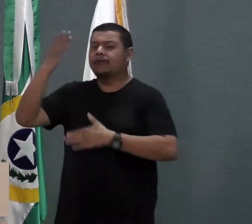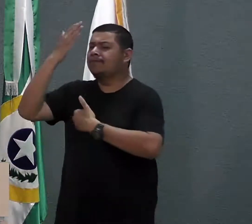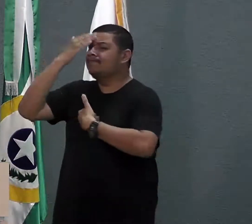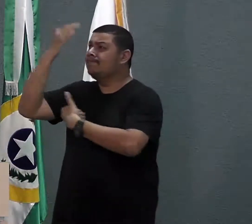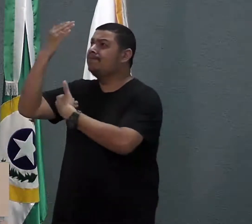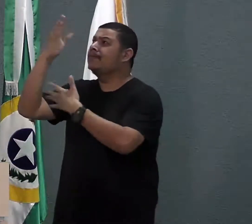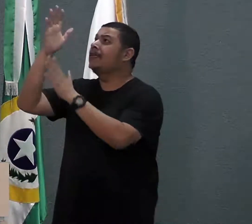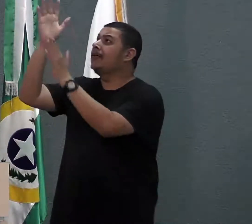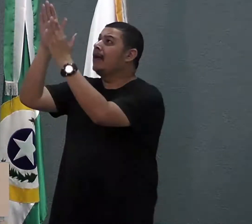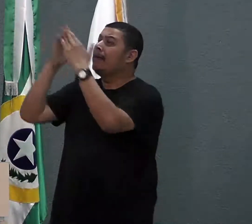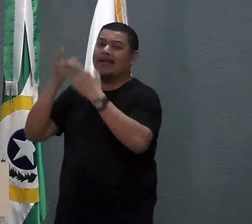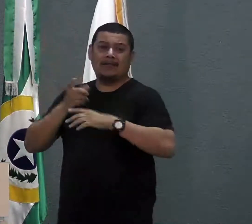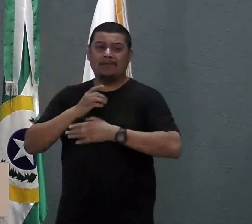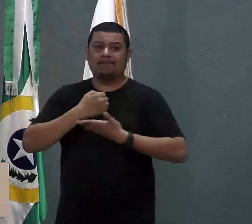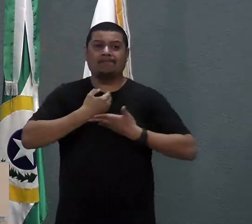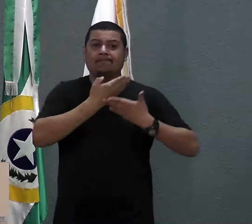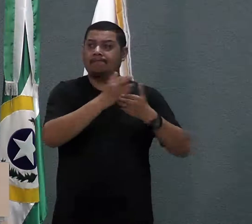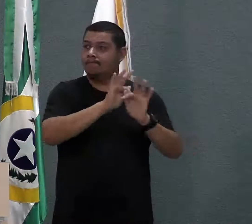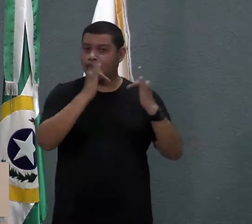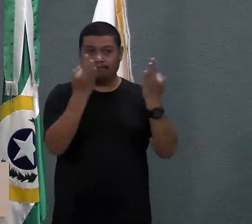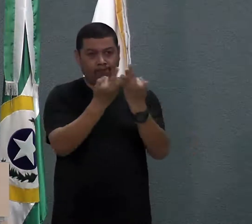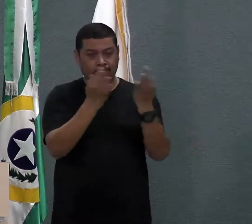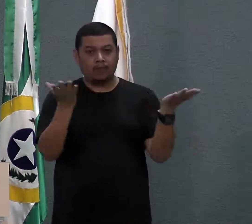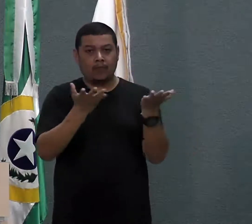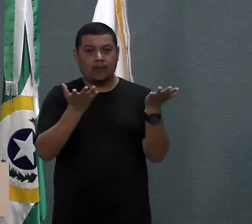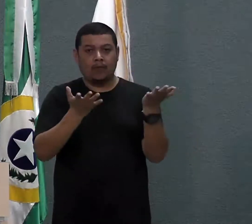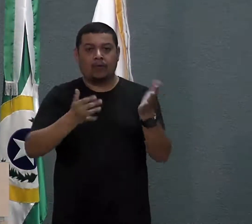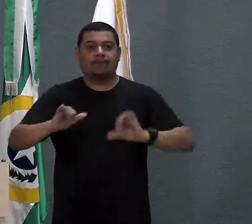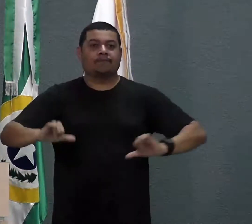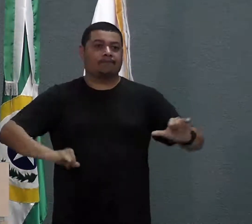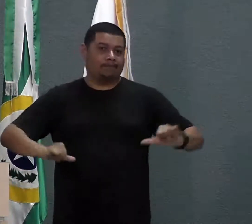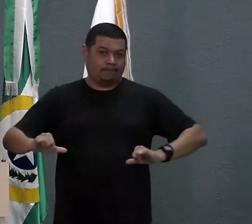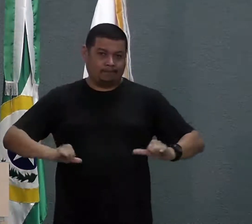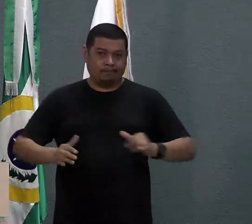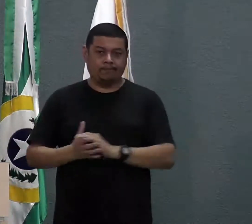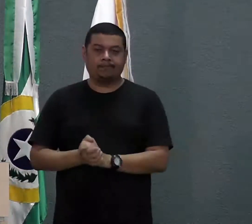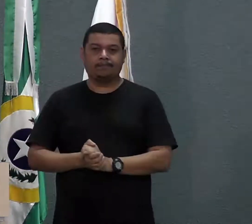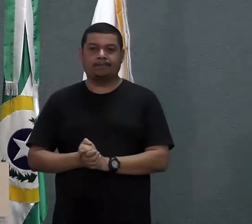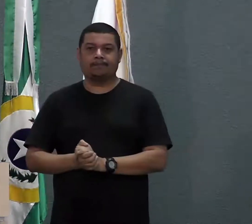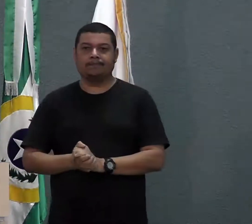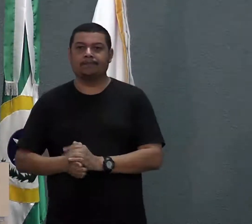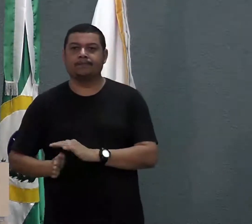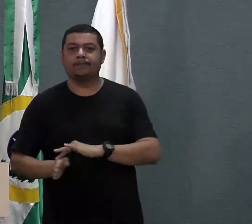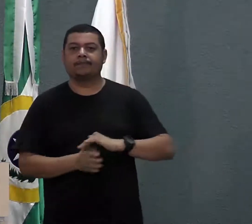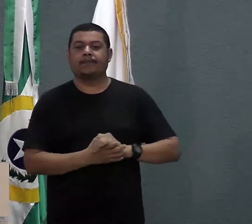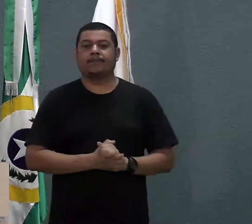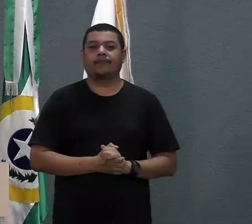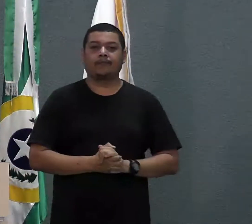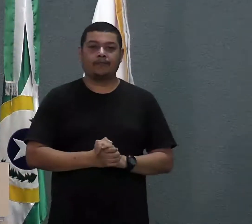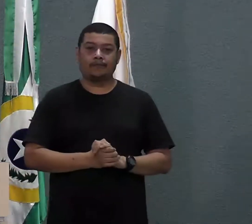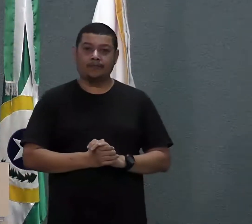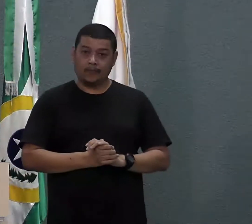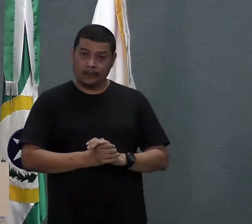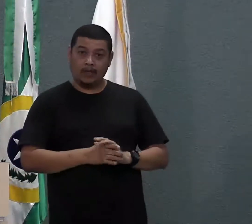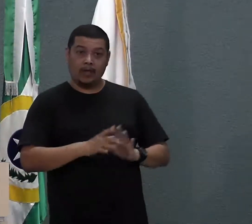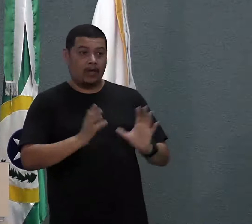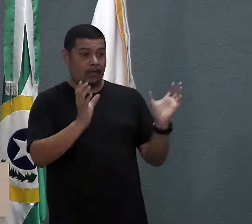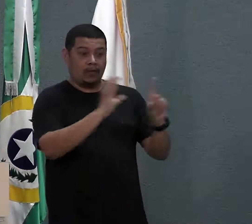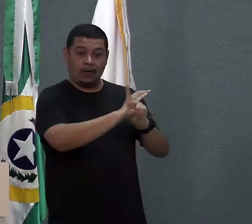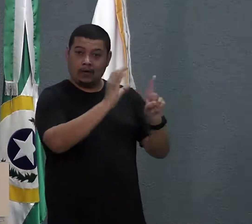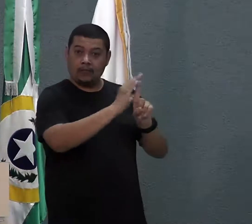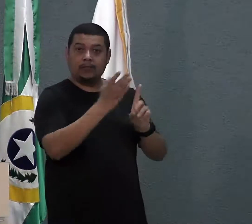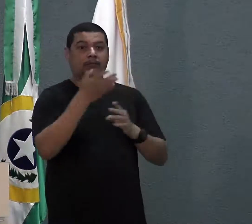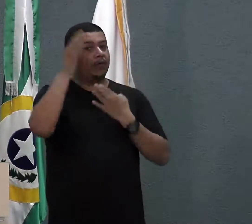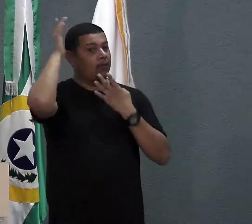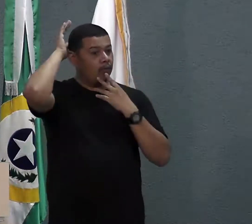familiares e amigos nesse momento de dor. Nós temos uma relação estreita com a comunidade de Paiter Suruí, porque